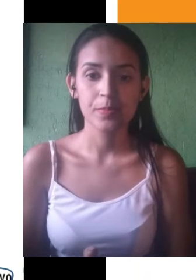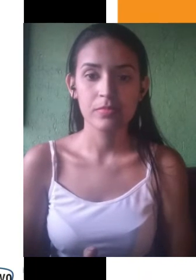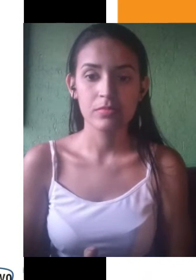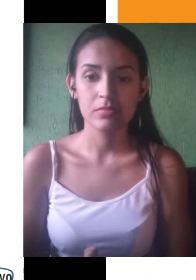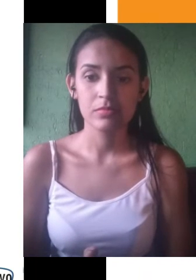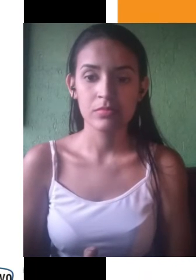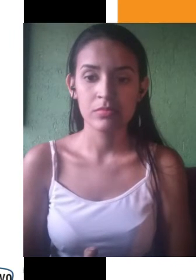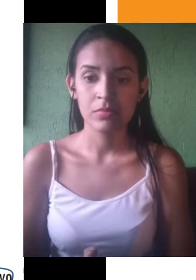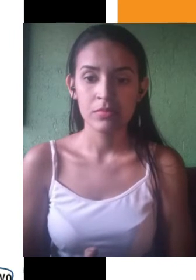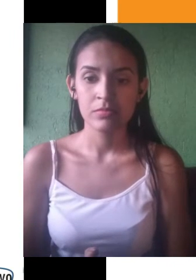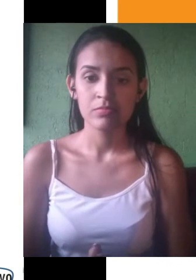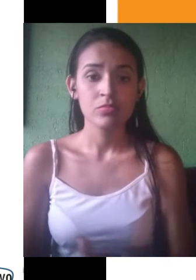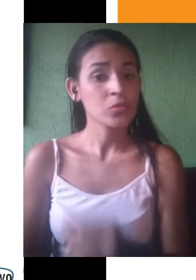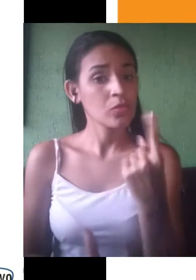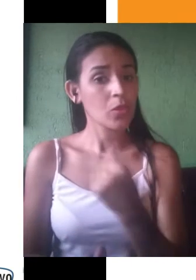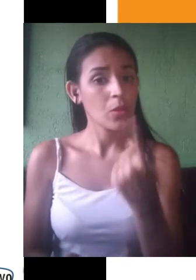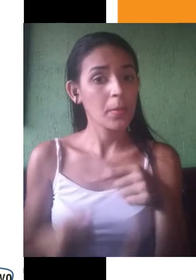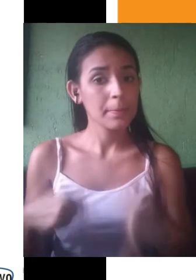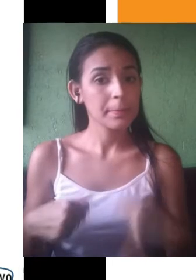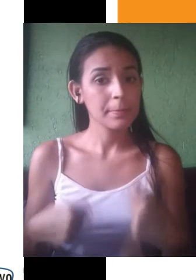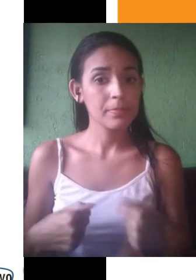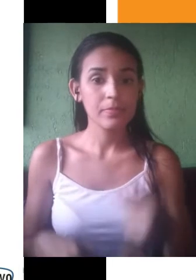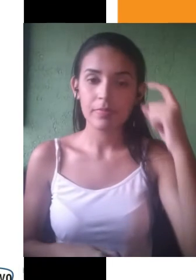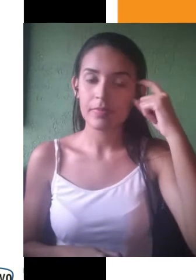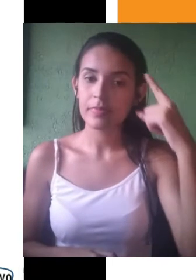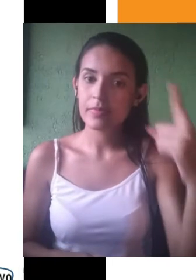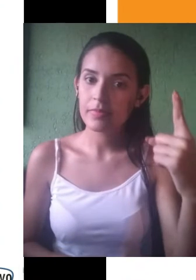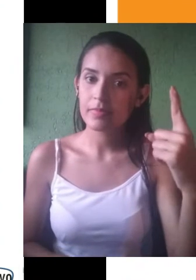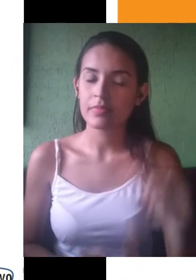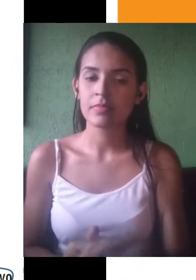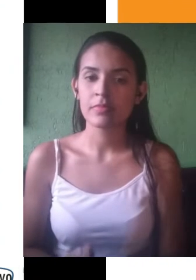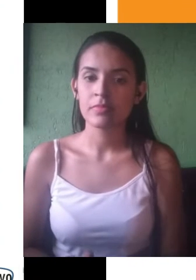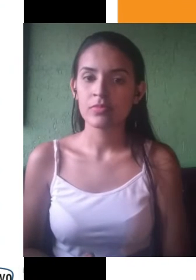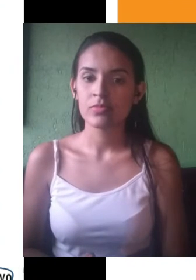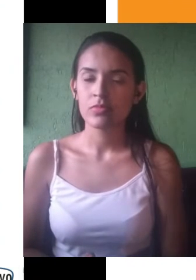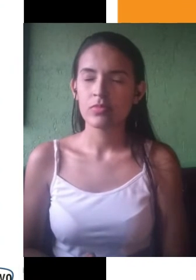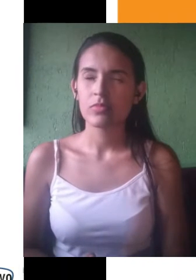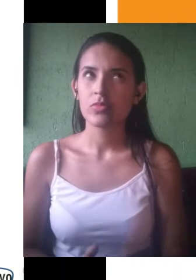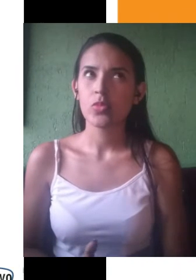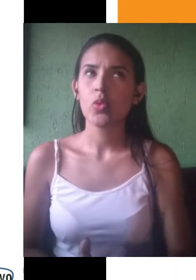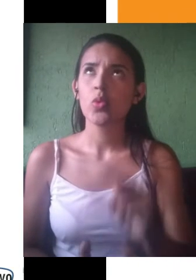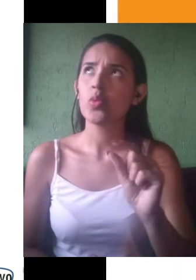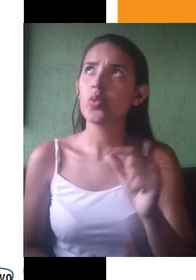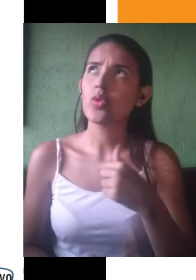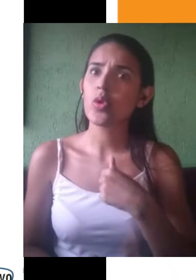temos algum repertório sociocultural adicional para acrescentar. Pensando nesse tema que nós estamos